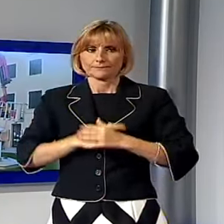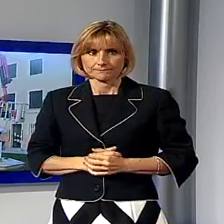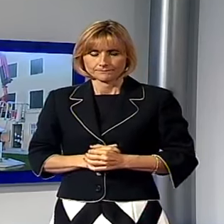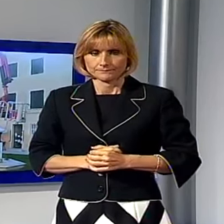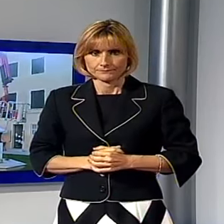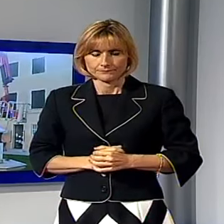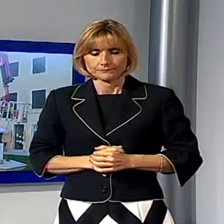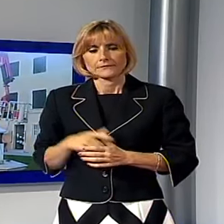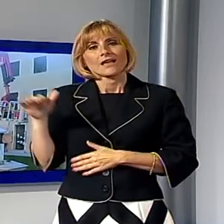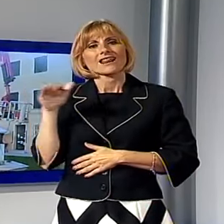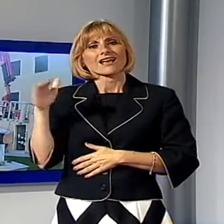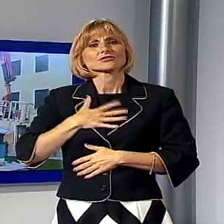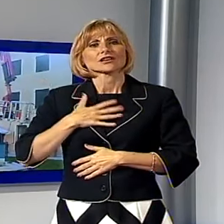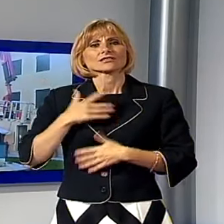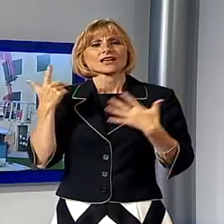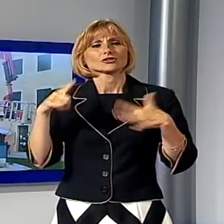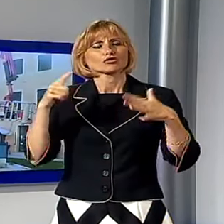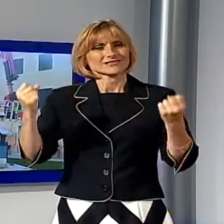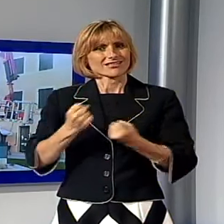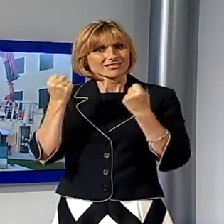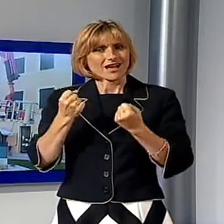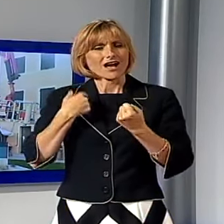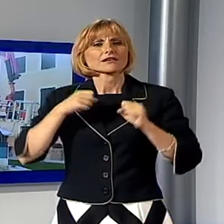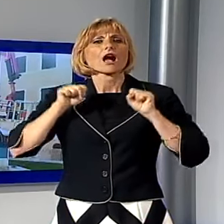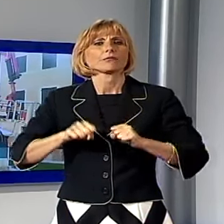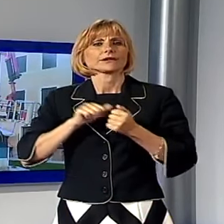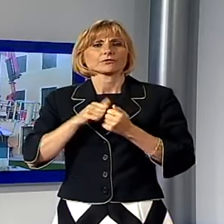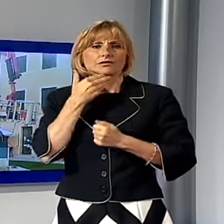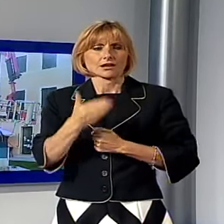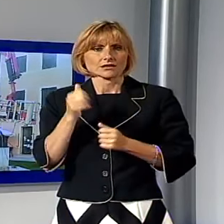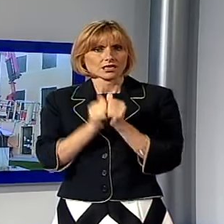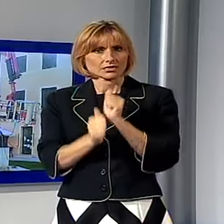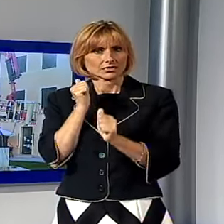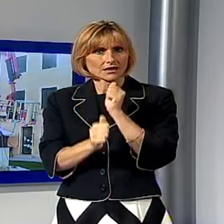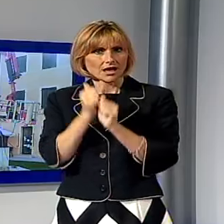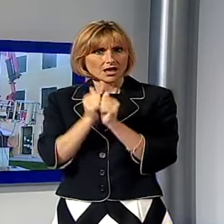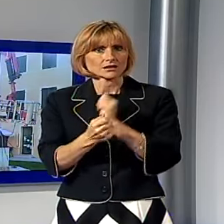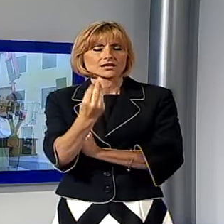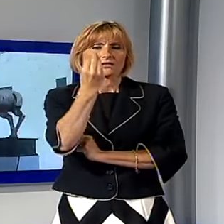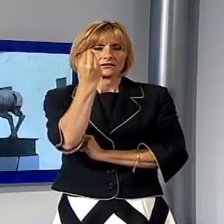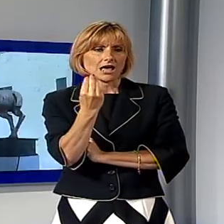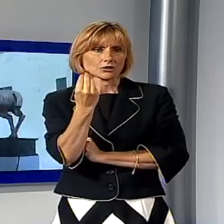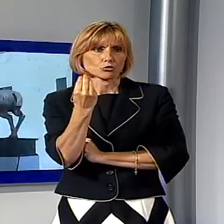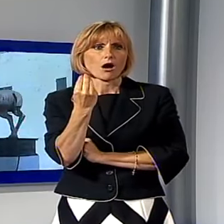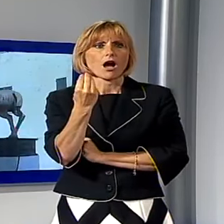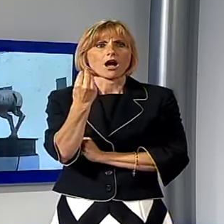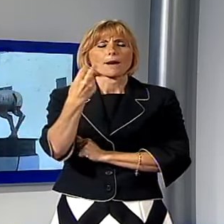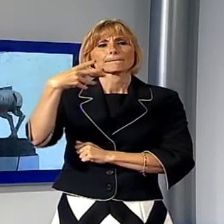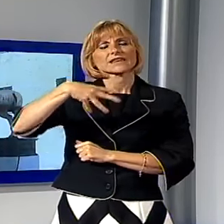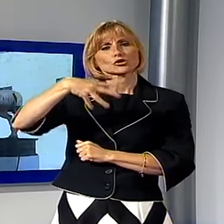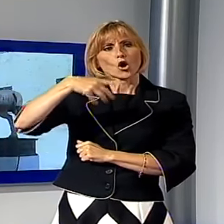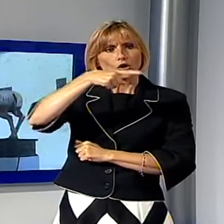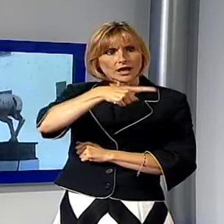È un ragazzo minorenne di Pietrasanta, l'autore del danneggiamento della statua di Igor Mitorai, il centauro esposto a